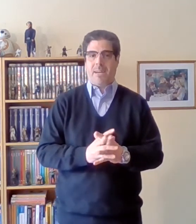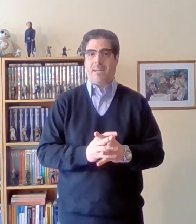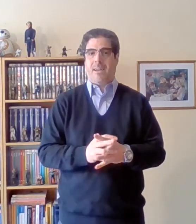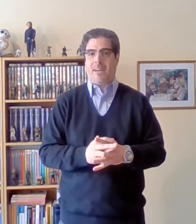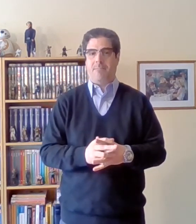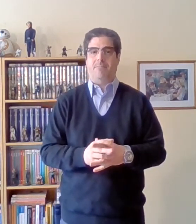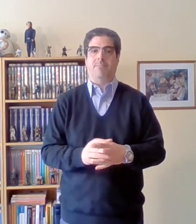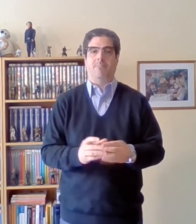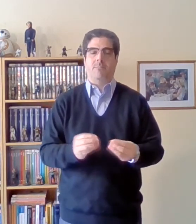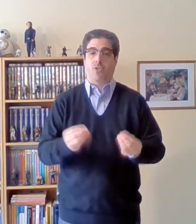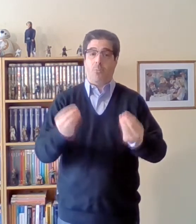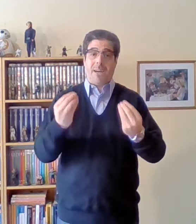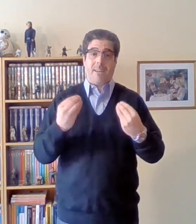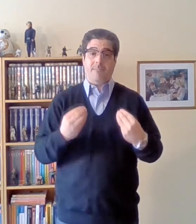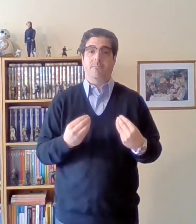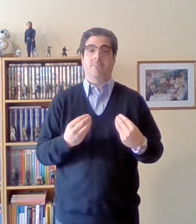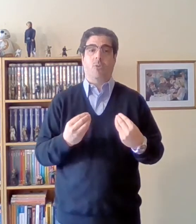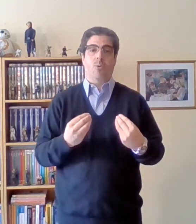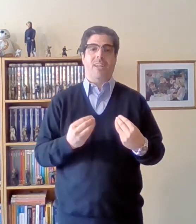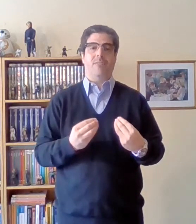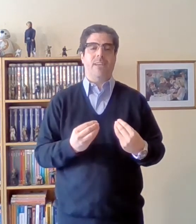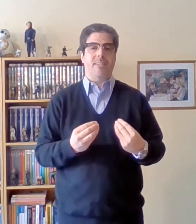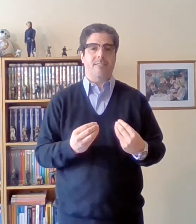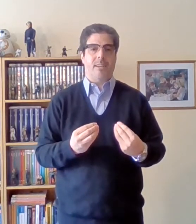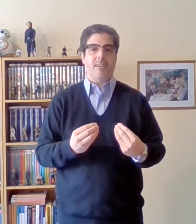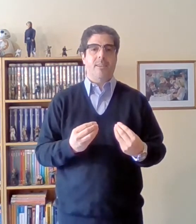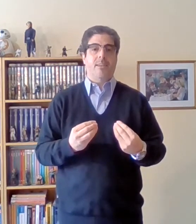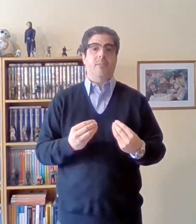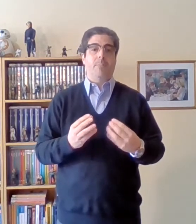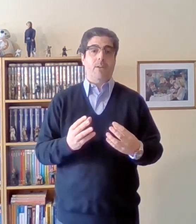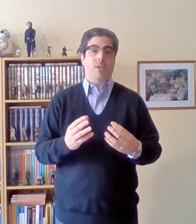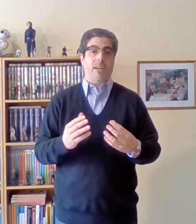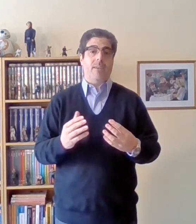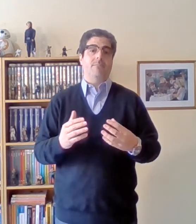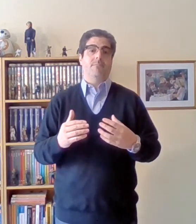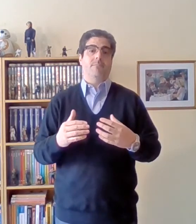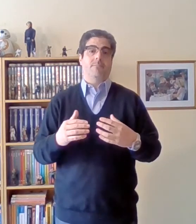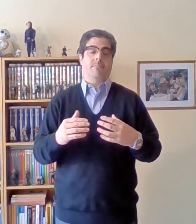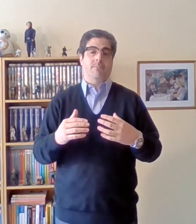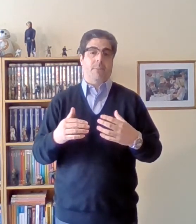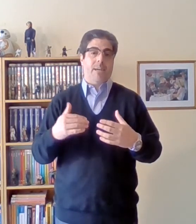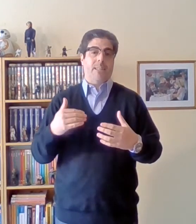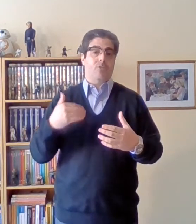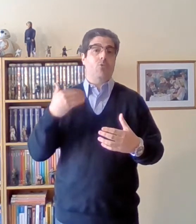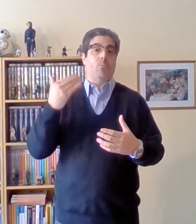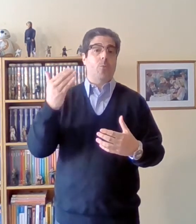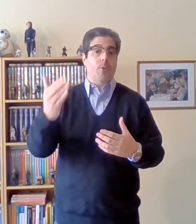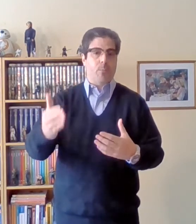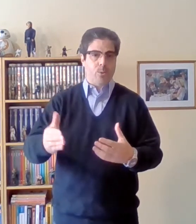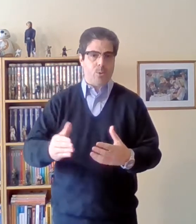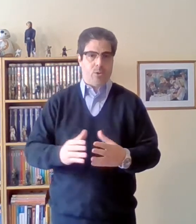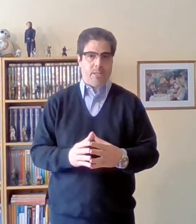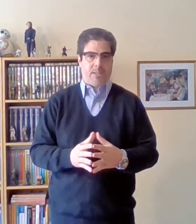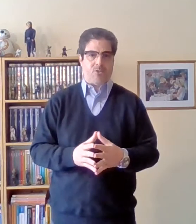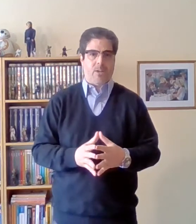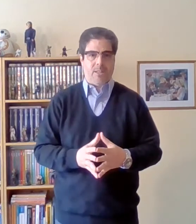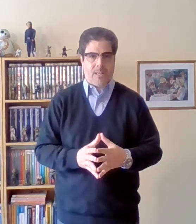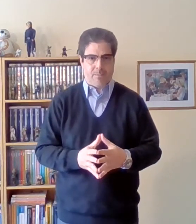a tomar como una referencia, pero que va a dar su propio punto de vista sobre el tema.